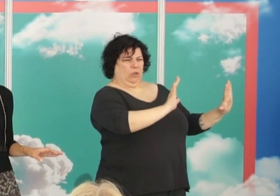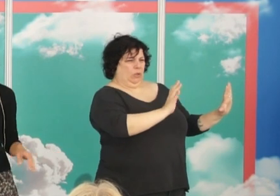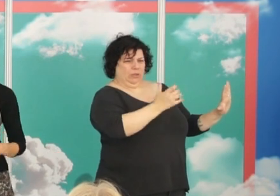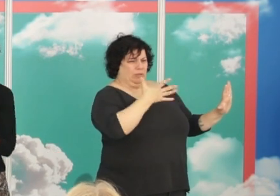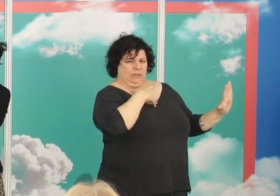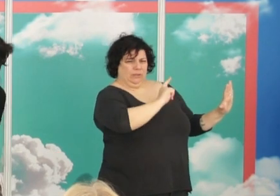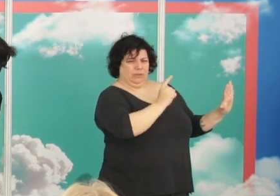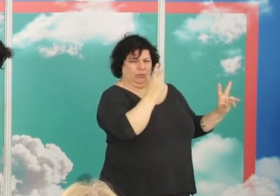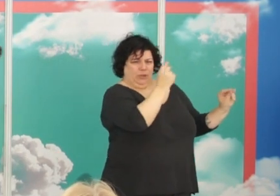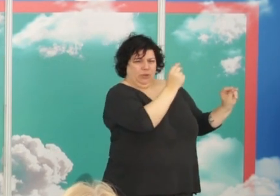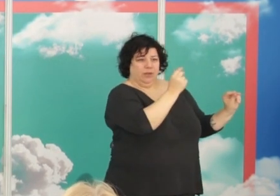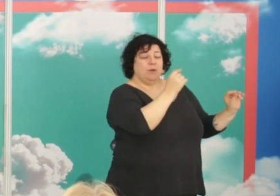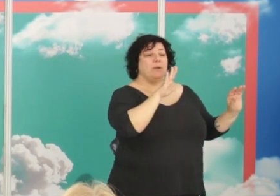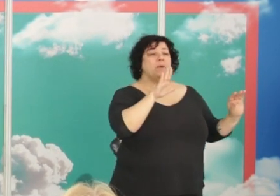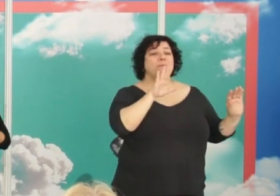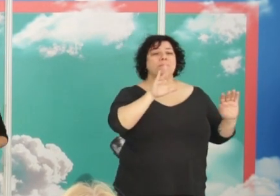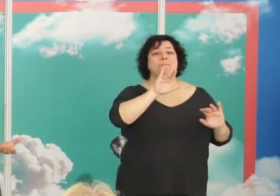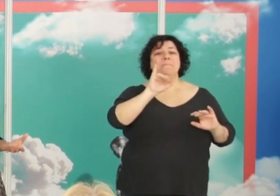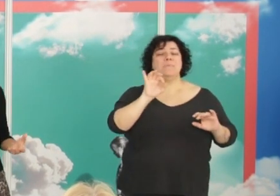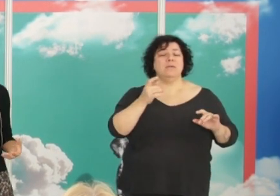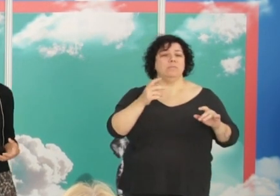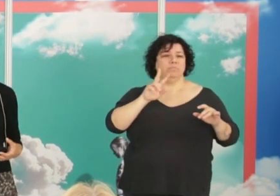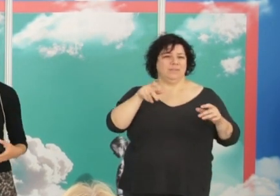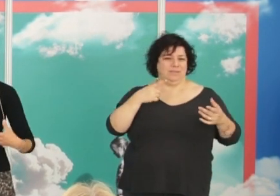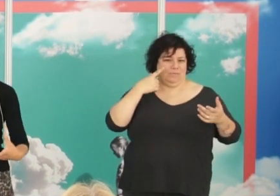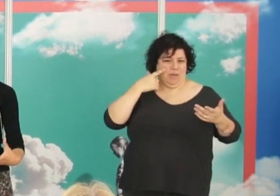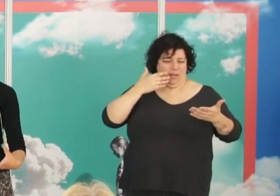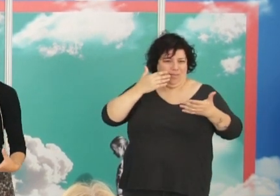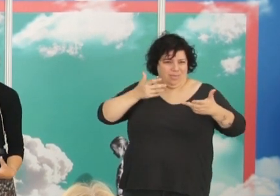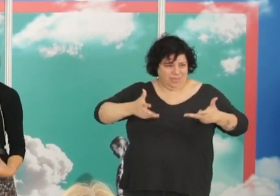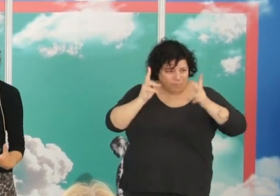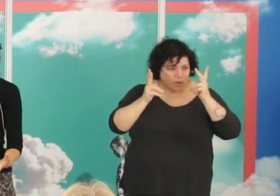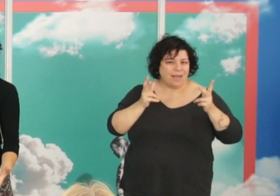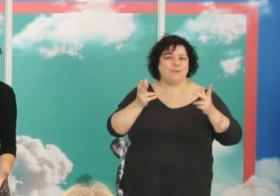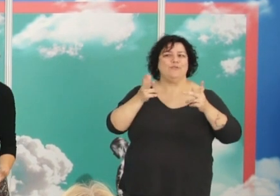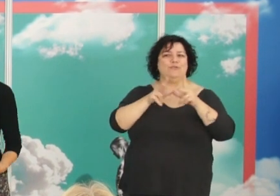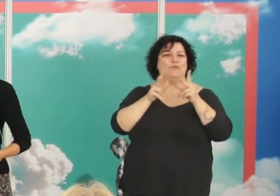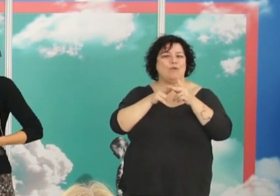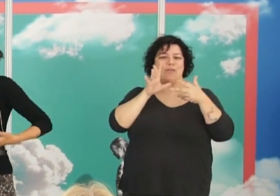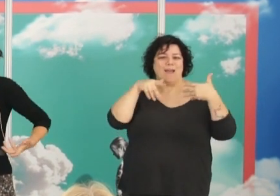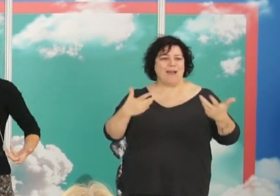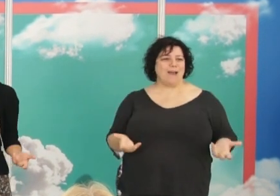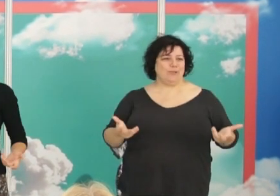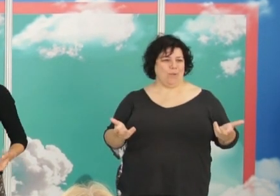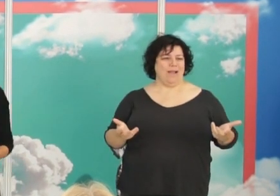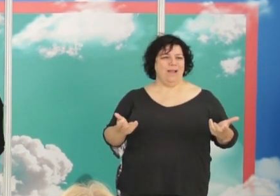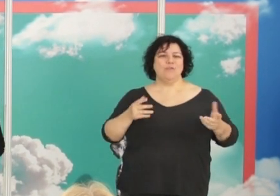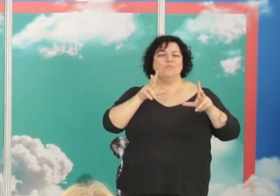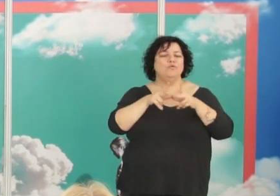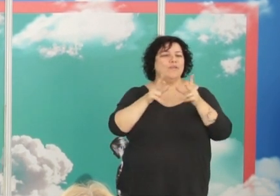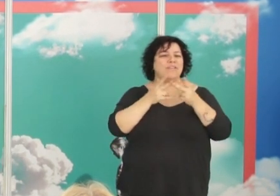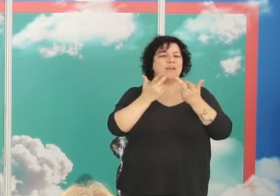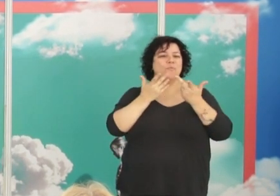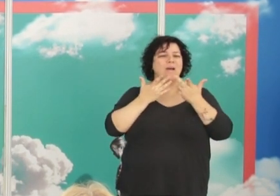horroriza al propio Cajal pero a Pío Pío es un referente realmente democrático de la sociedad que somos de la sociedad diversa